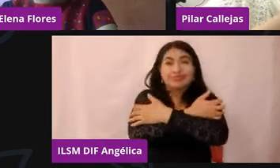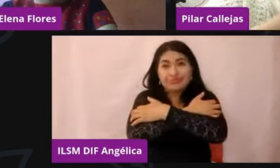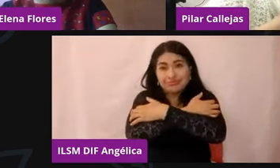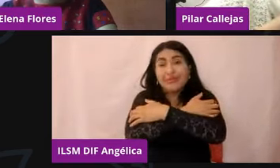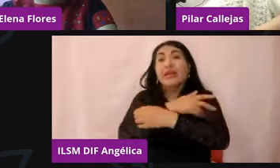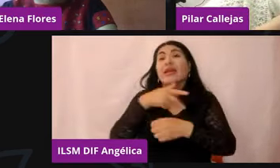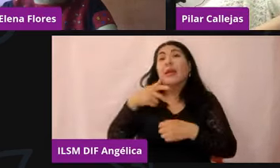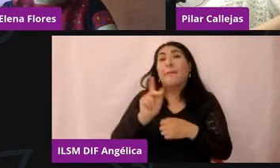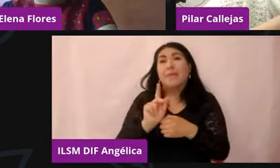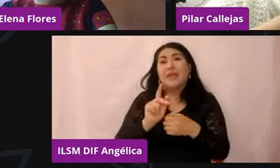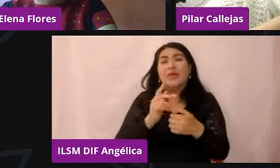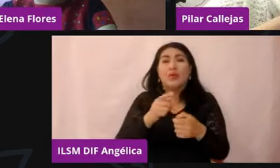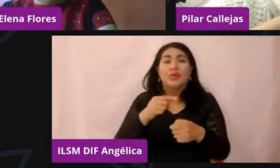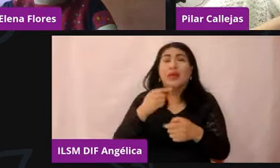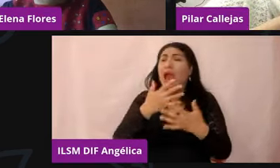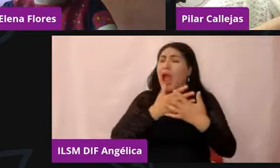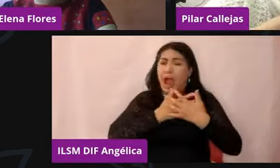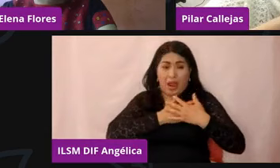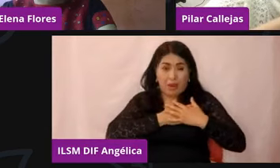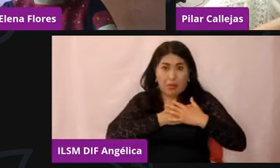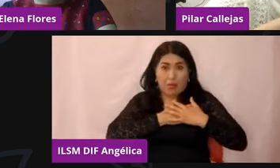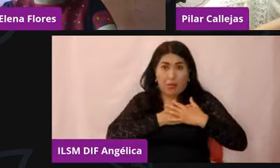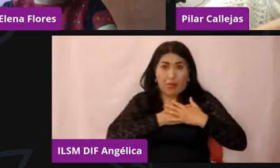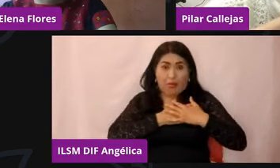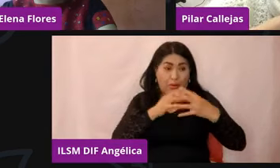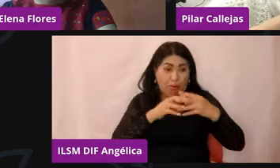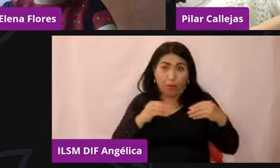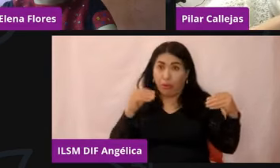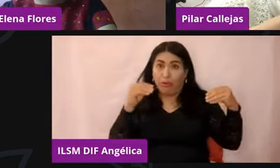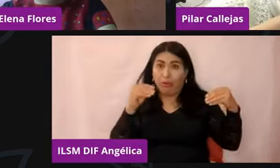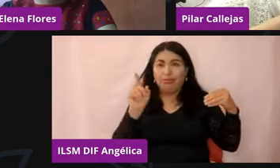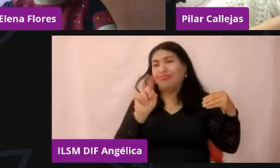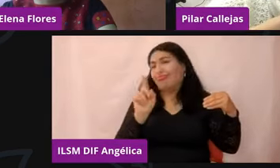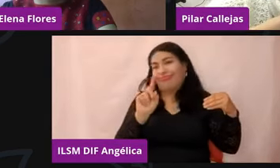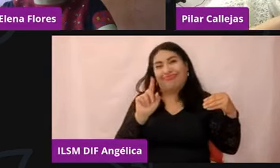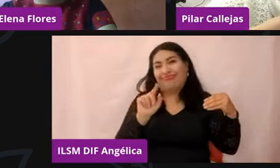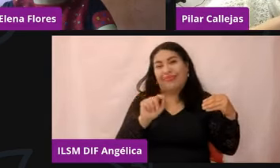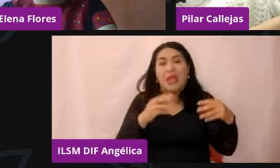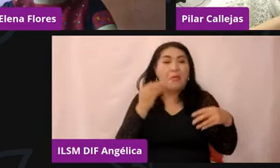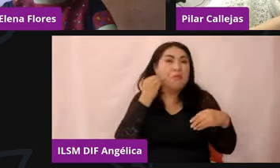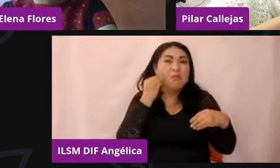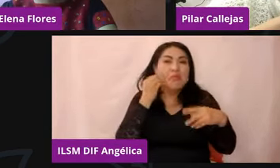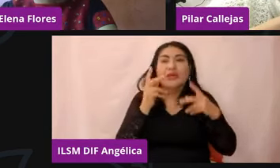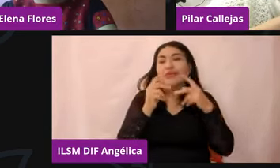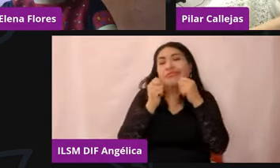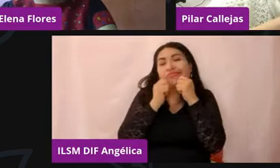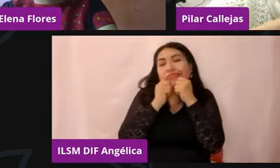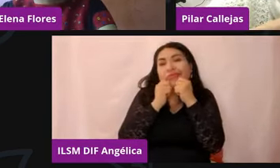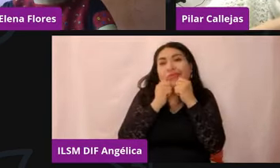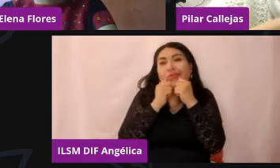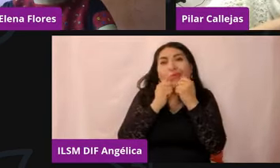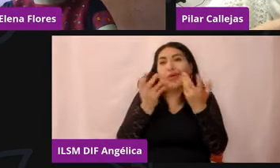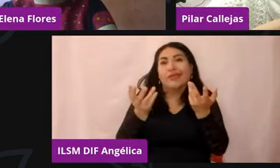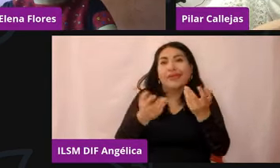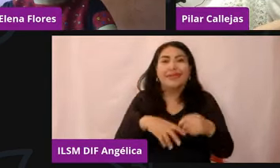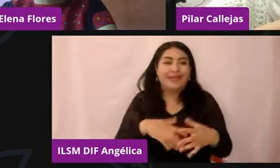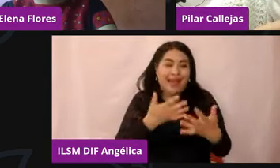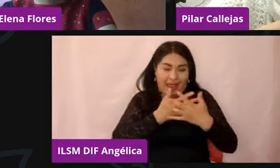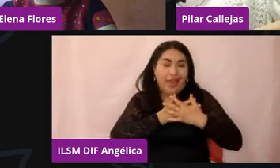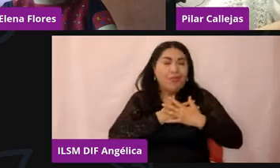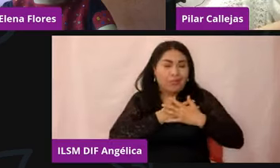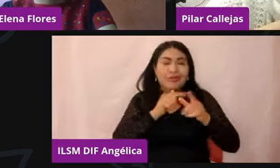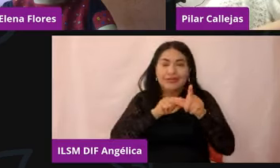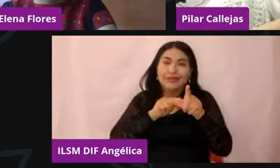pero el amor que te tengo no se desaparece, con o sin beso no se desaparece, entonces, realmente va más allá de lo